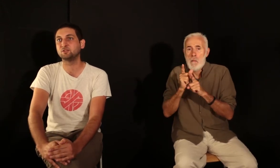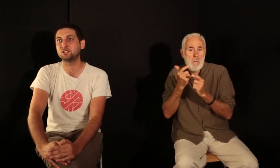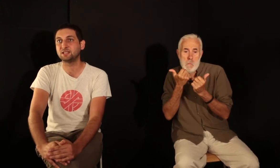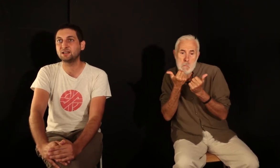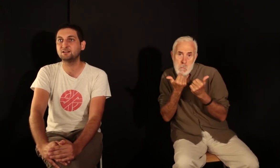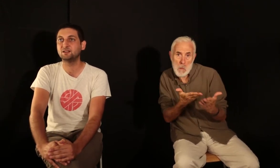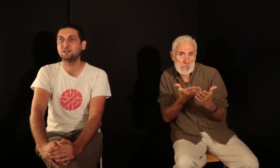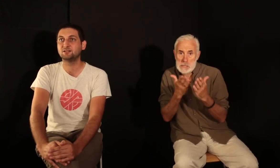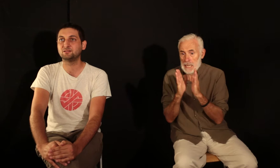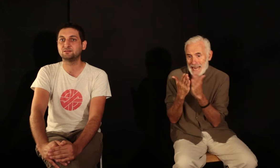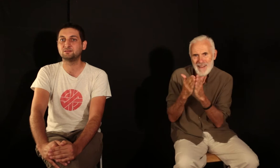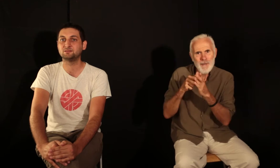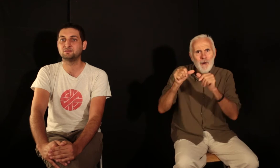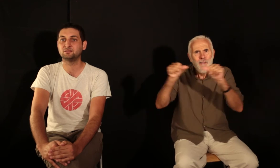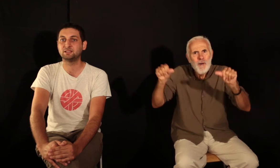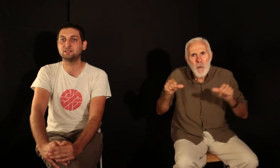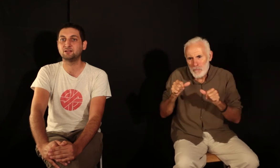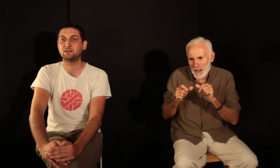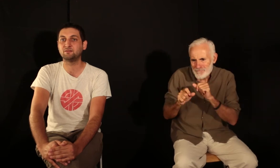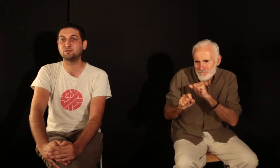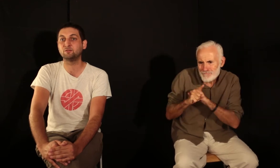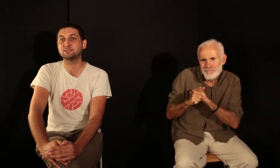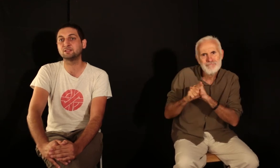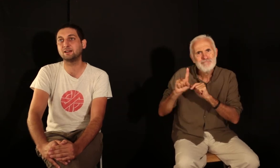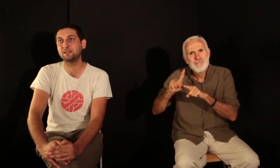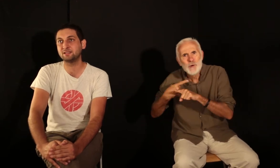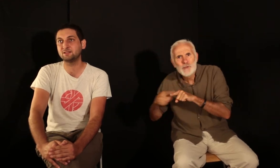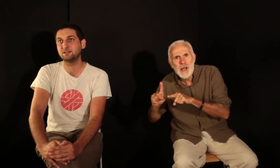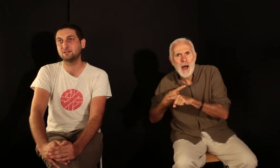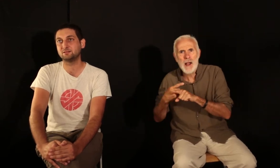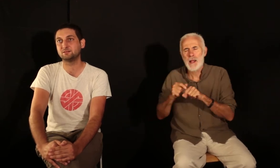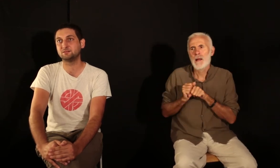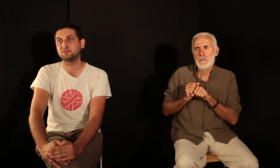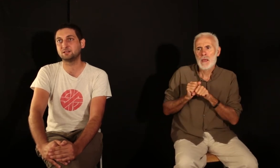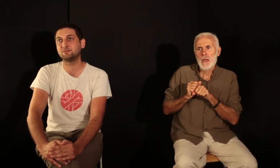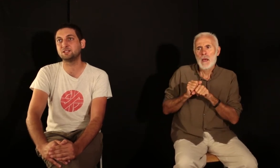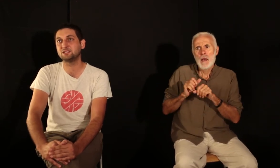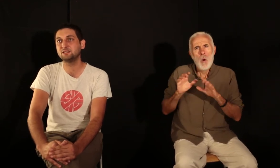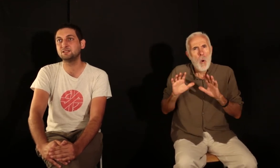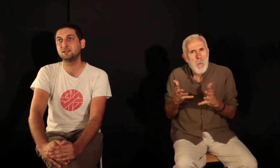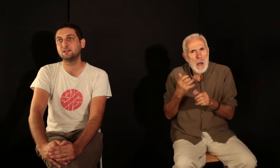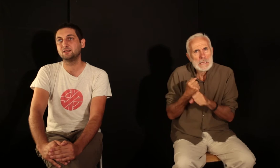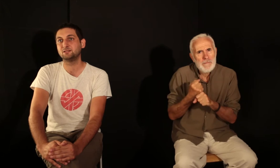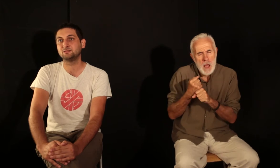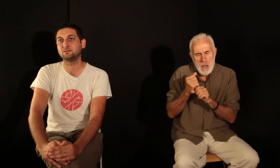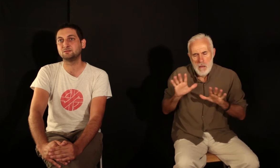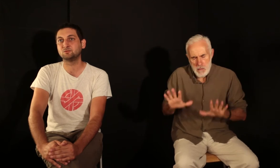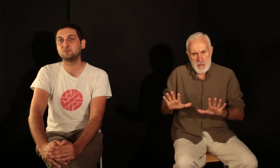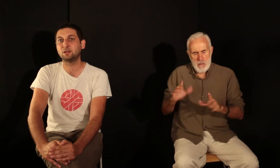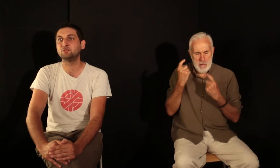originales, et avec une façon de travailler réfléchie, qu'on veut la plus